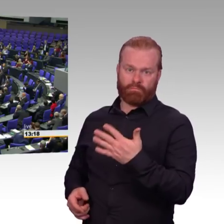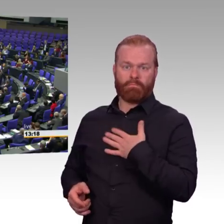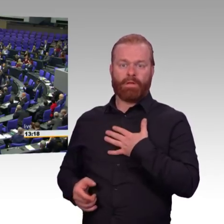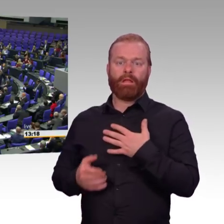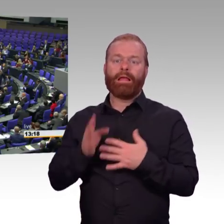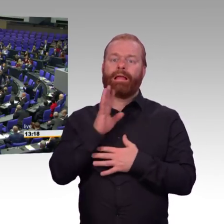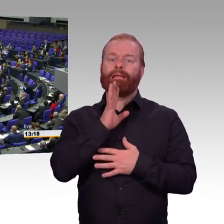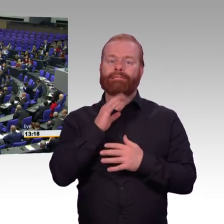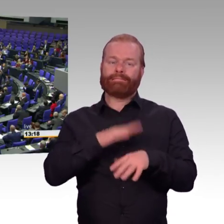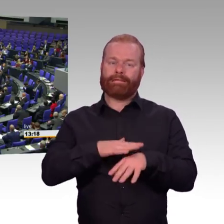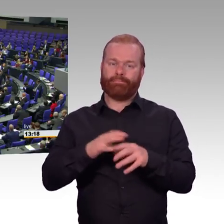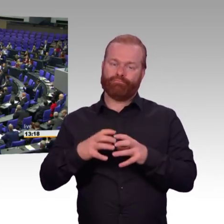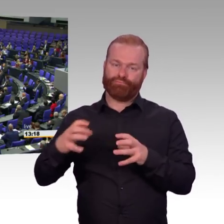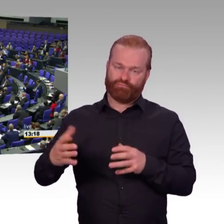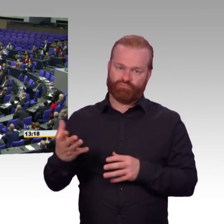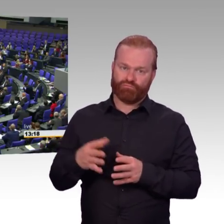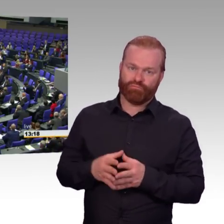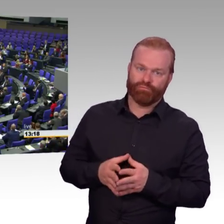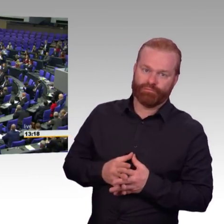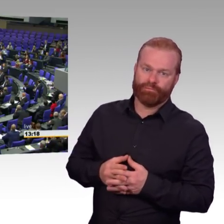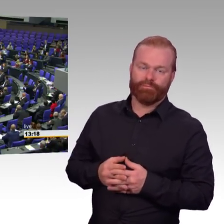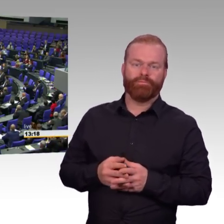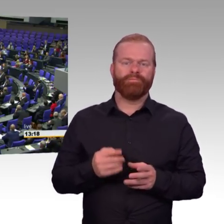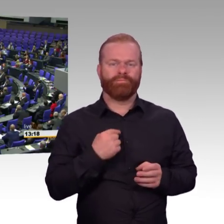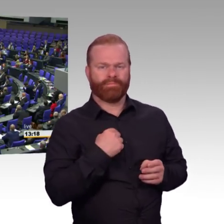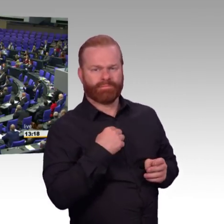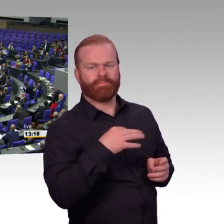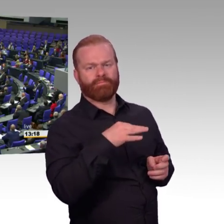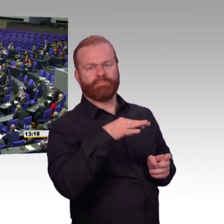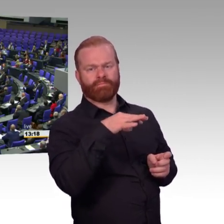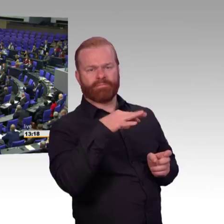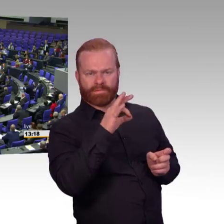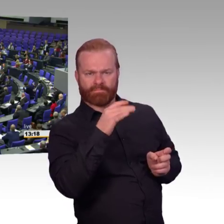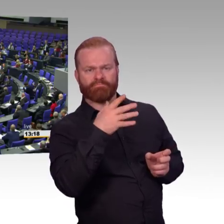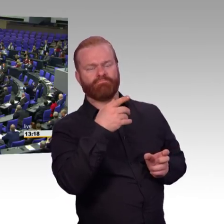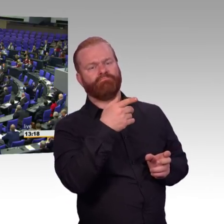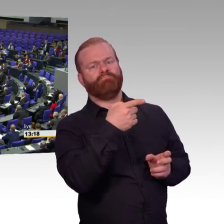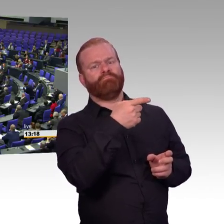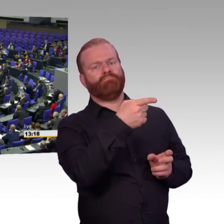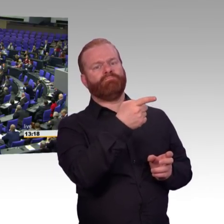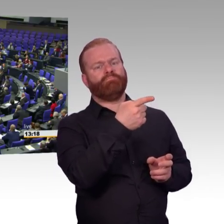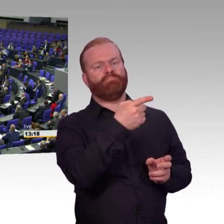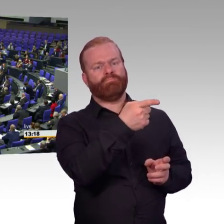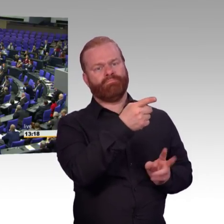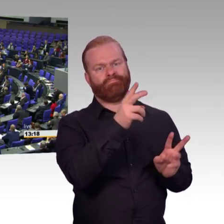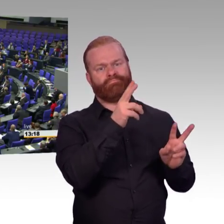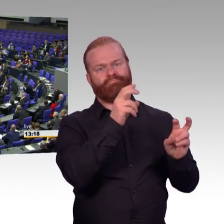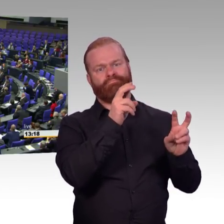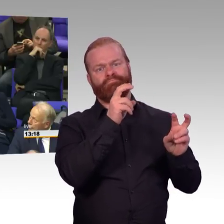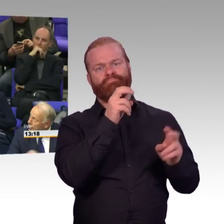sich in der Klimafrage so positioniert. Ich glaube, Sie marginalisieren sich damit auf Dauer und das ist ja auch eine Möglichkeit, Sie in einigen Jahren dann hier